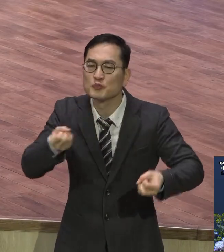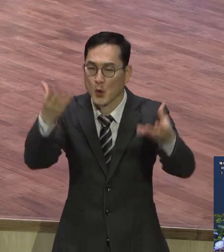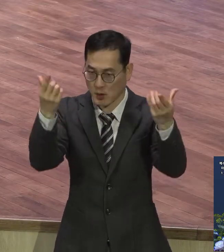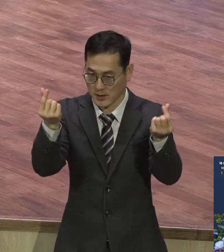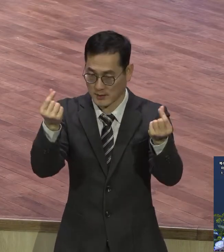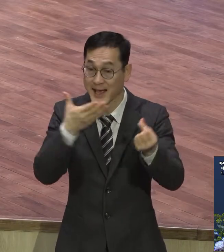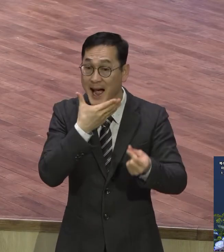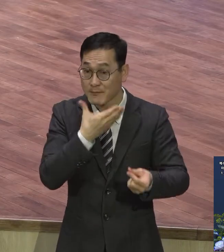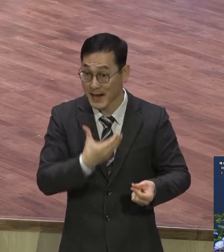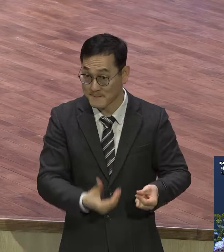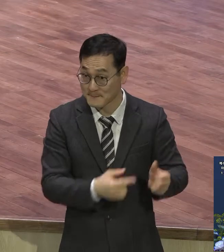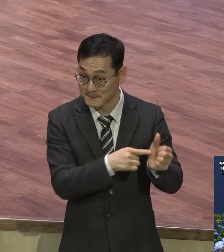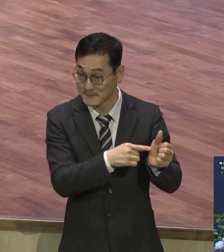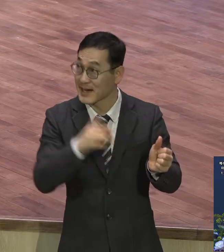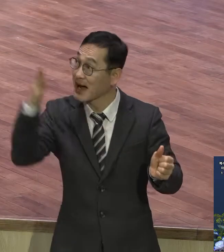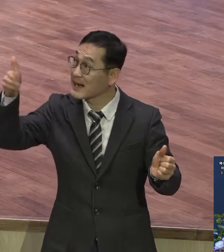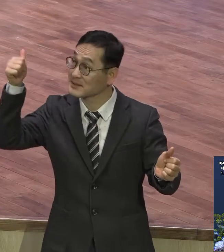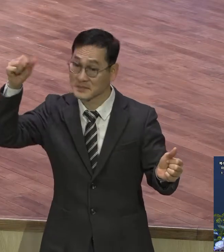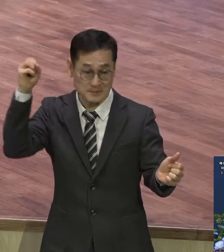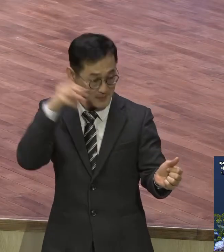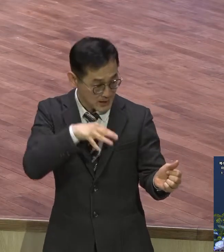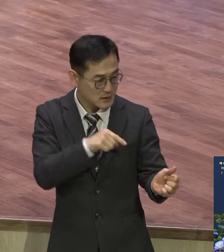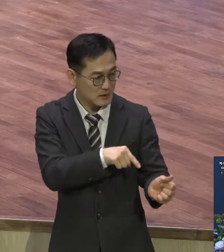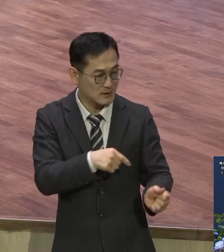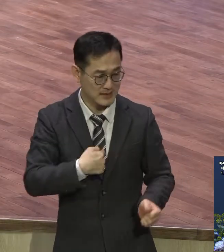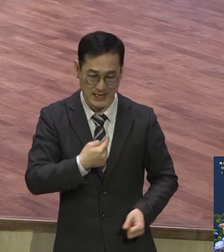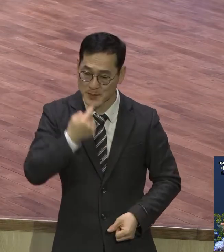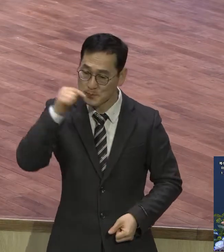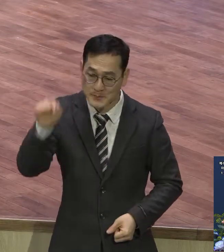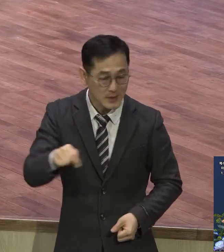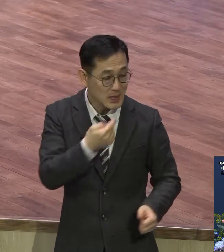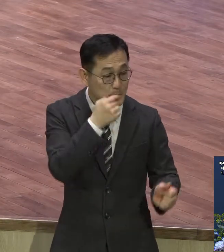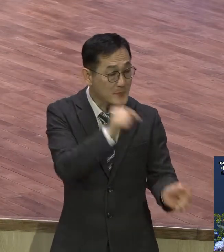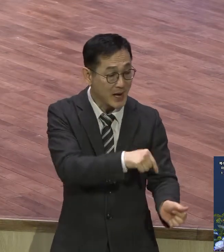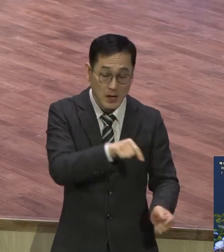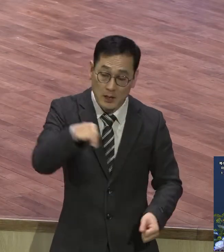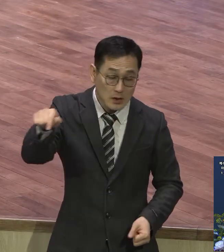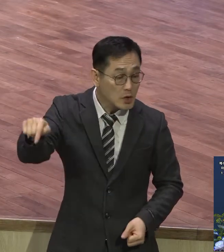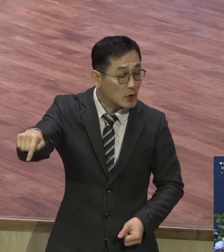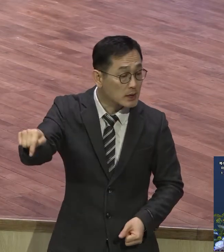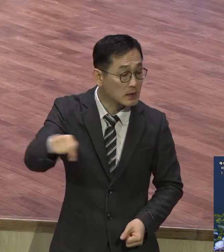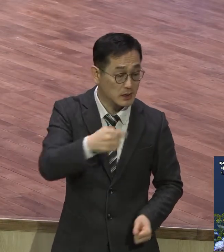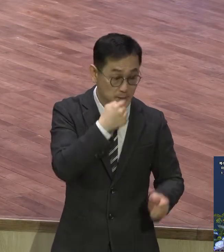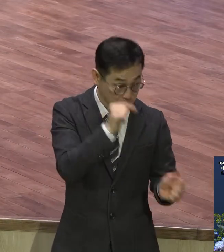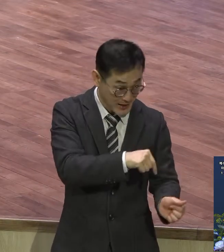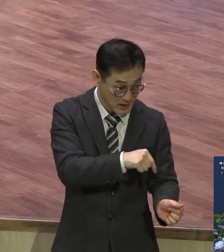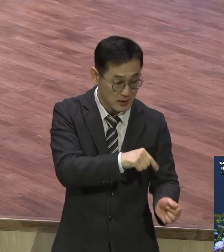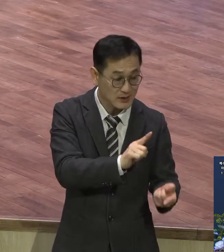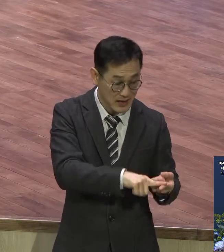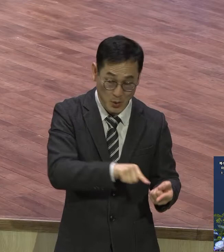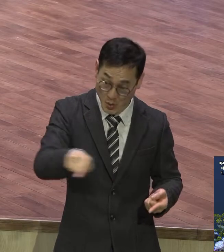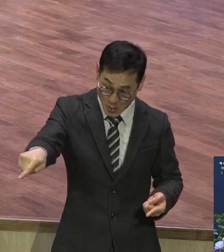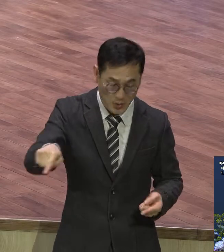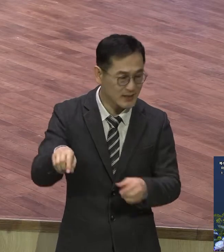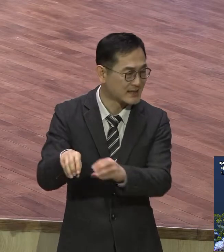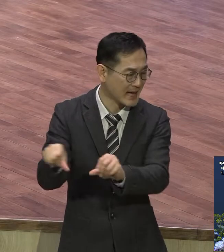내가 내게 지시할 땅으로 가라 지시할 땅으로 가라 그렇게 말씀하셨어요 그리고